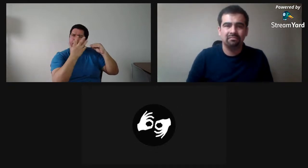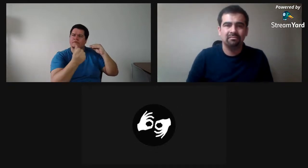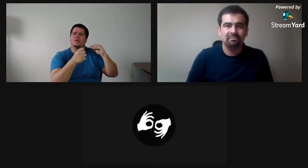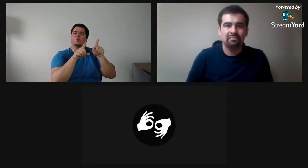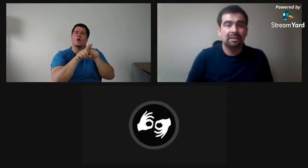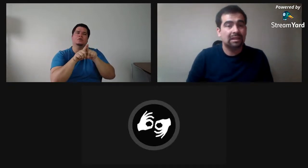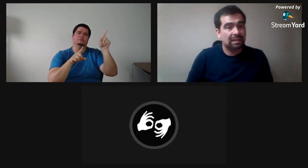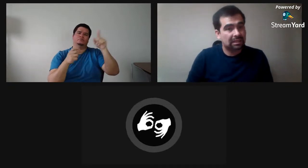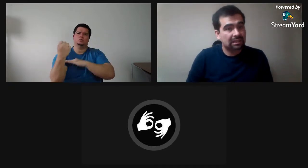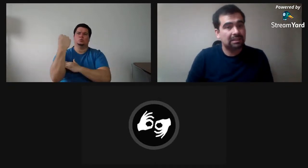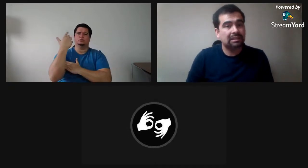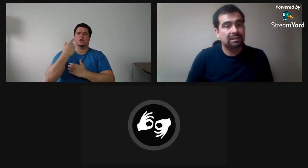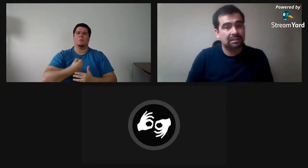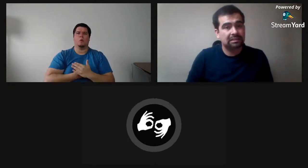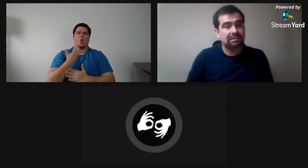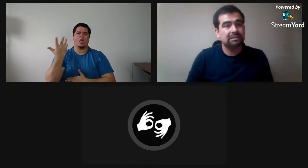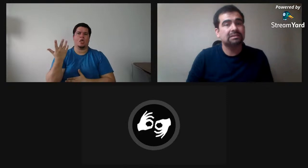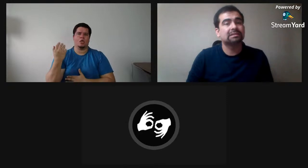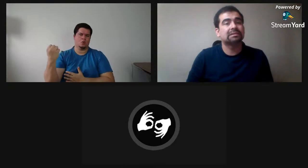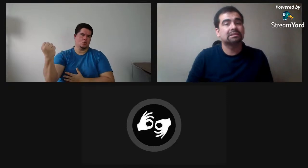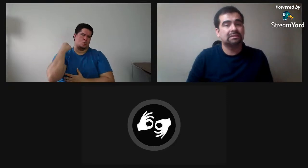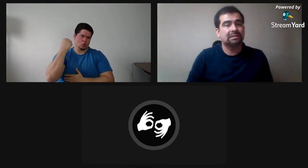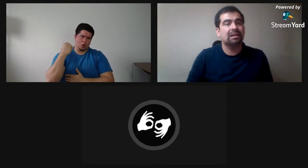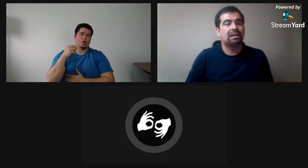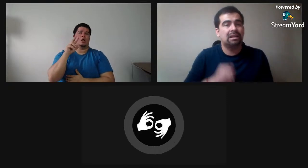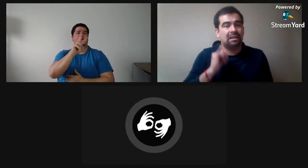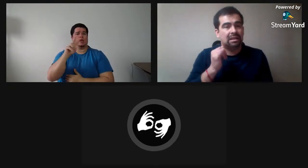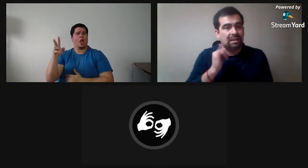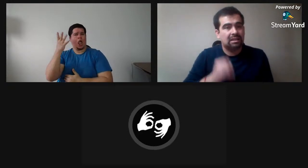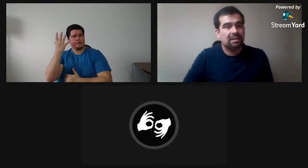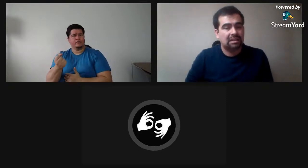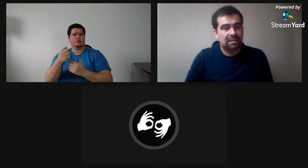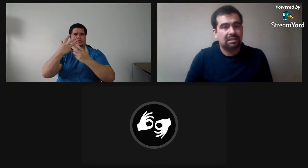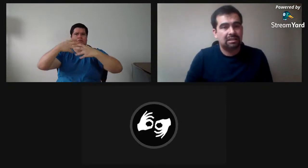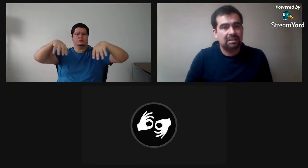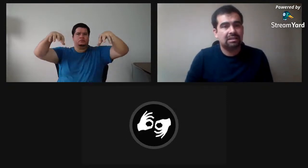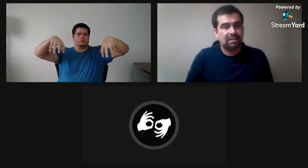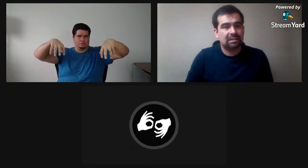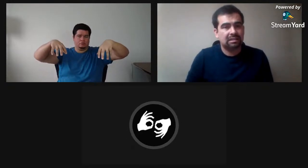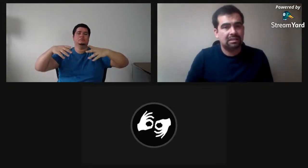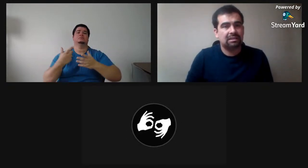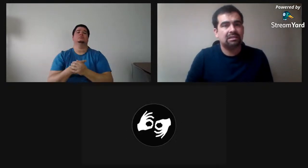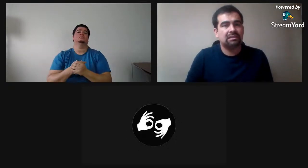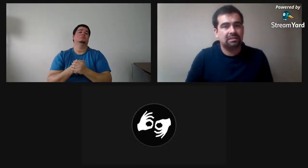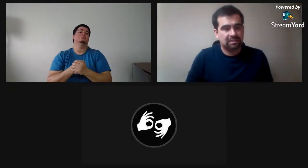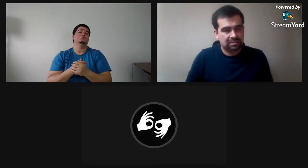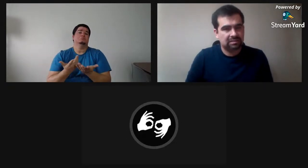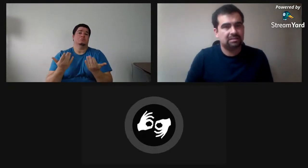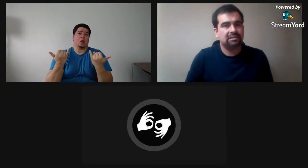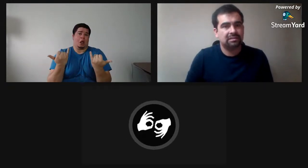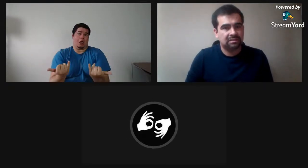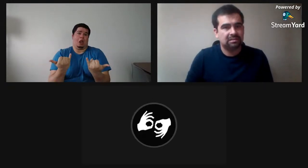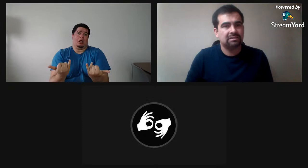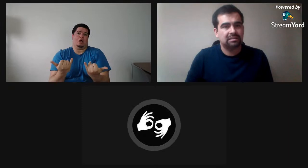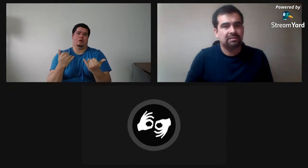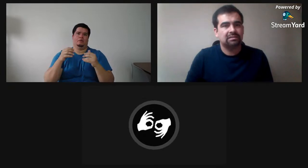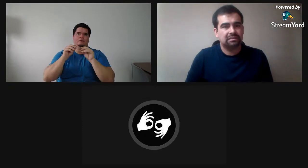En algunas regiones de este país hay personas que se dedican a la poesía, vernáculo visual. Entonces,